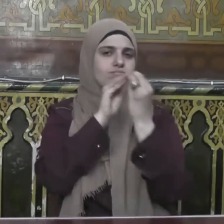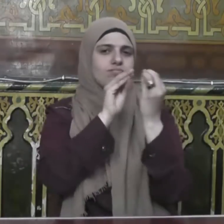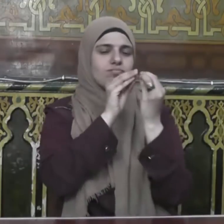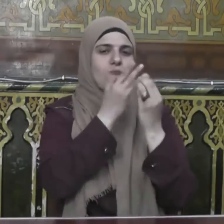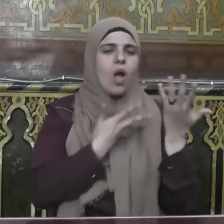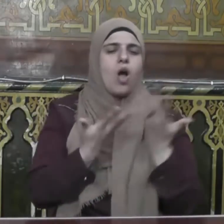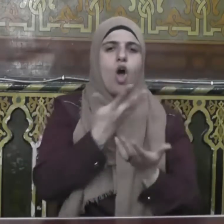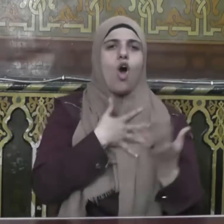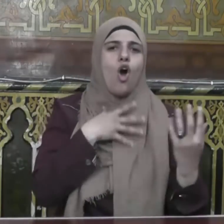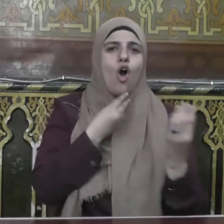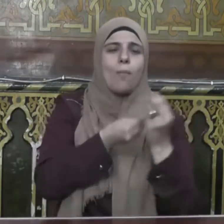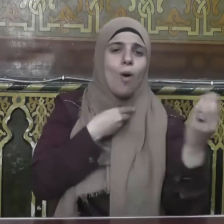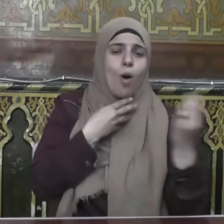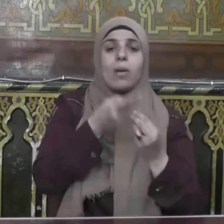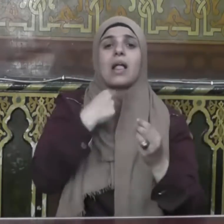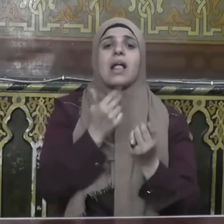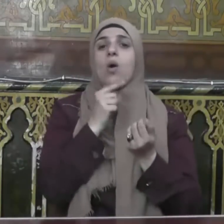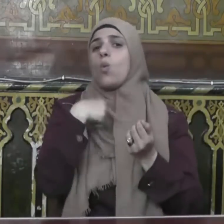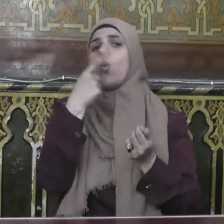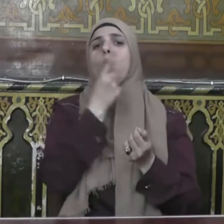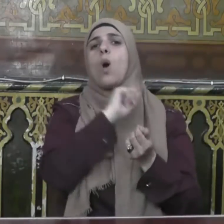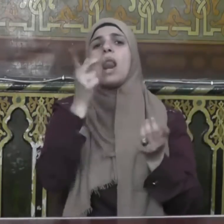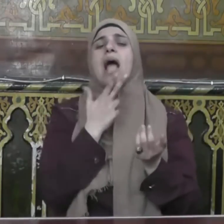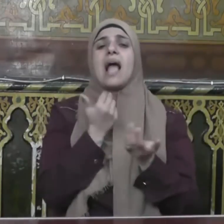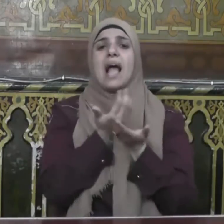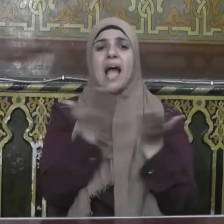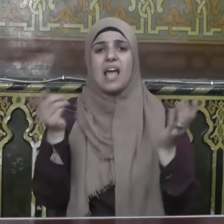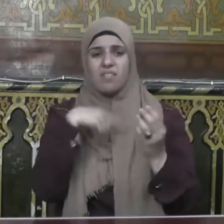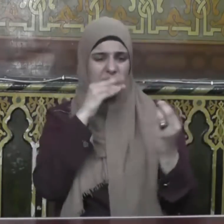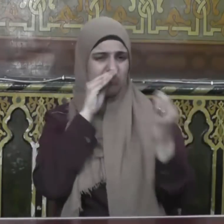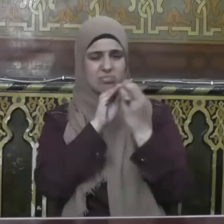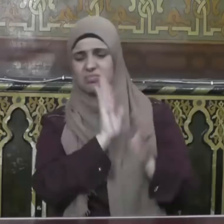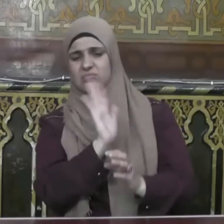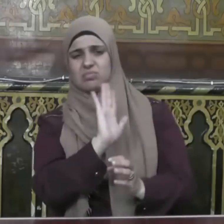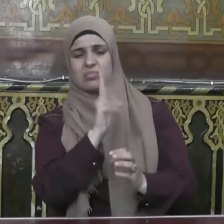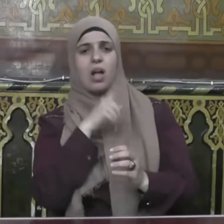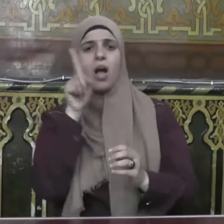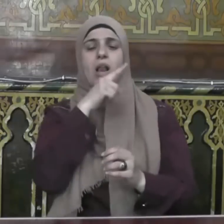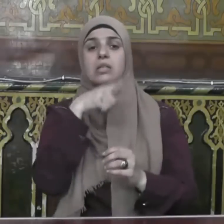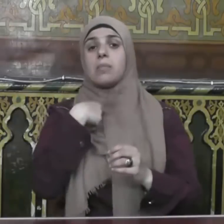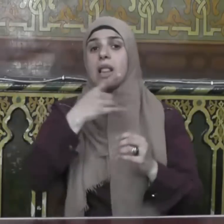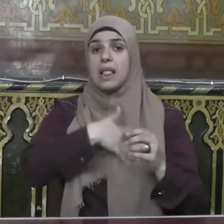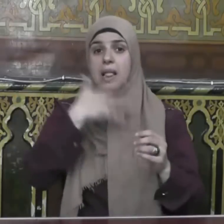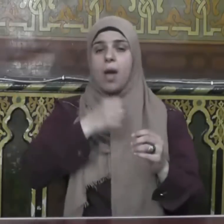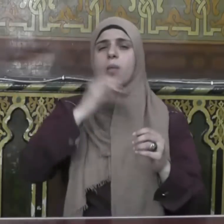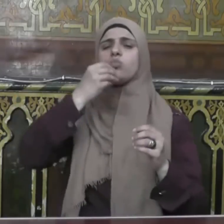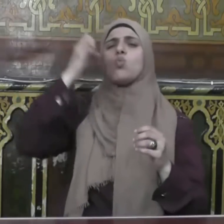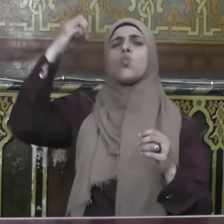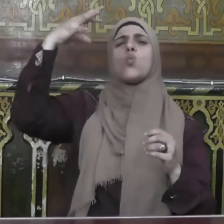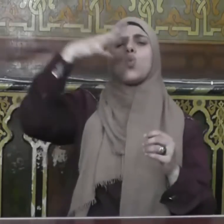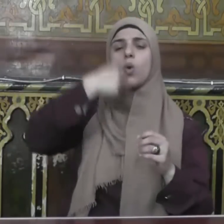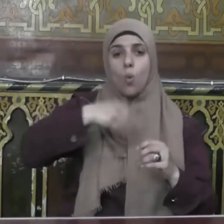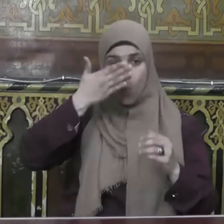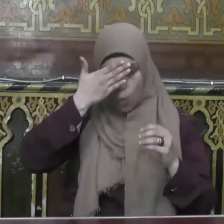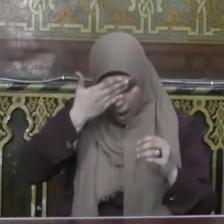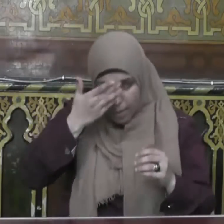ولا خير في من لا يألف ولا يؤلف فالإيمان نور والعبادة نور ومن زاق